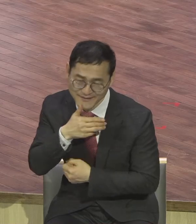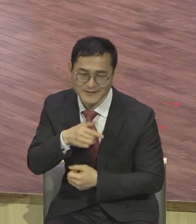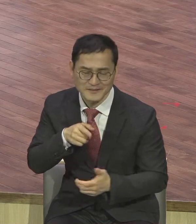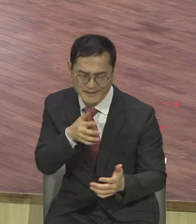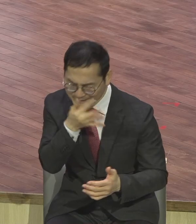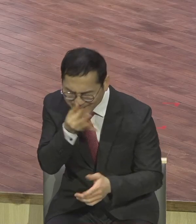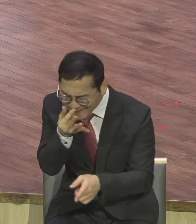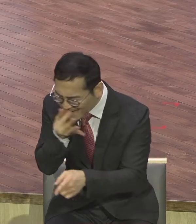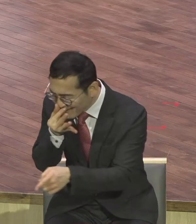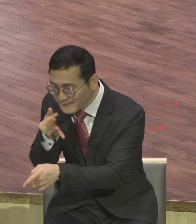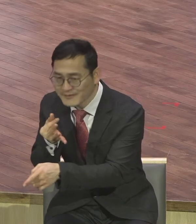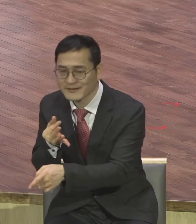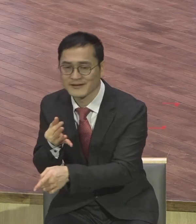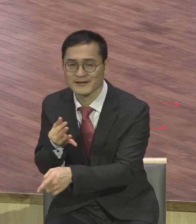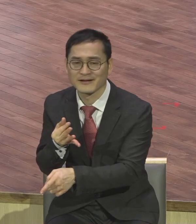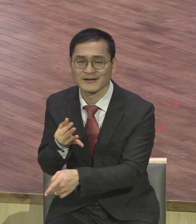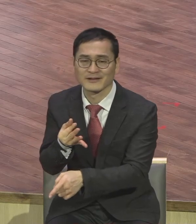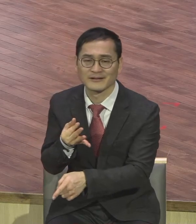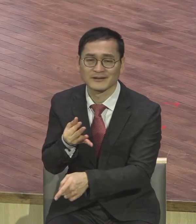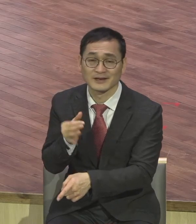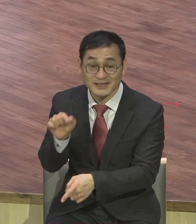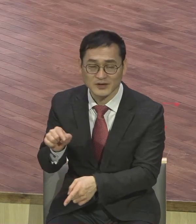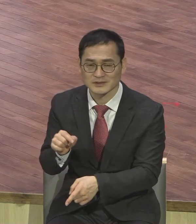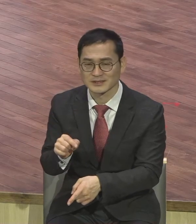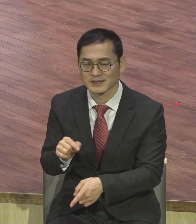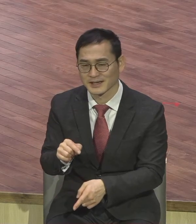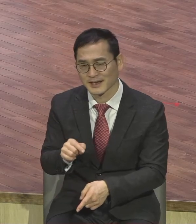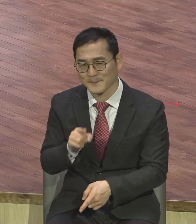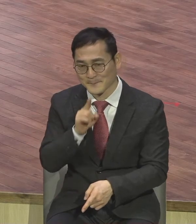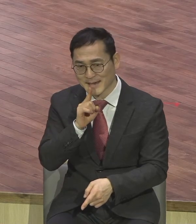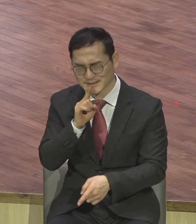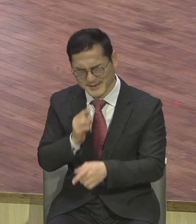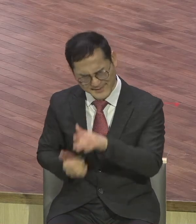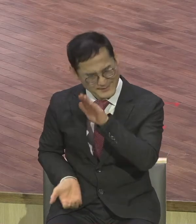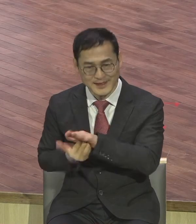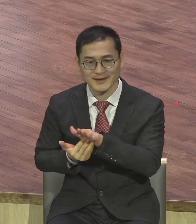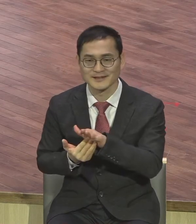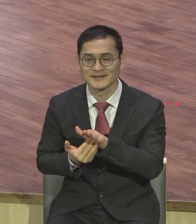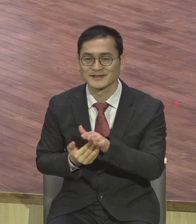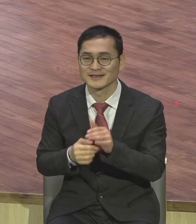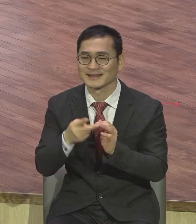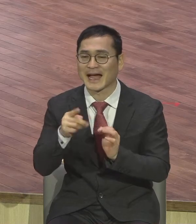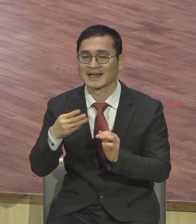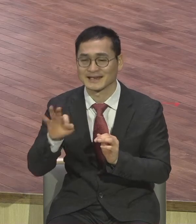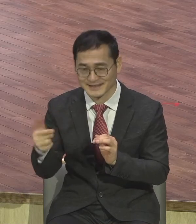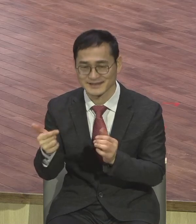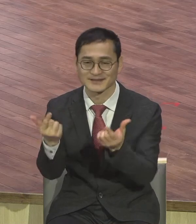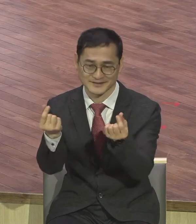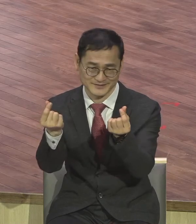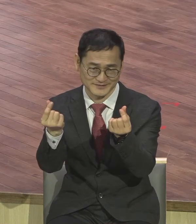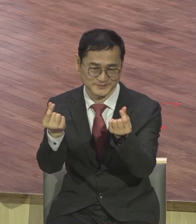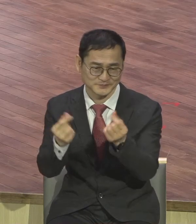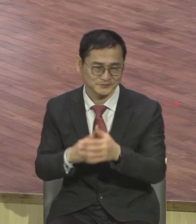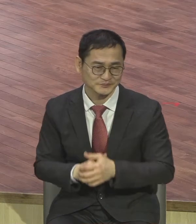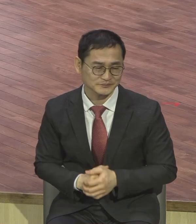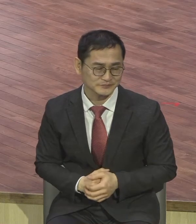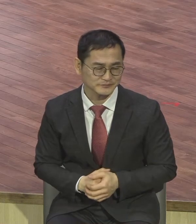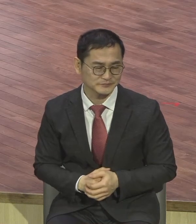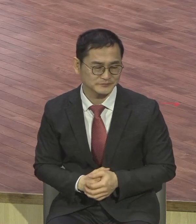수요일마다 4년에 걸쳐서 성경 66군을 그리스도의